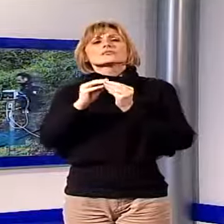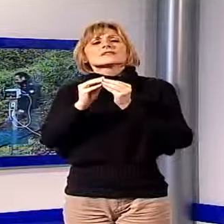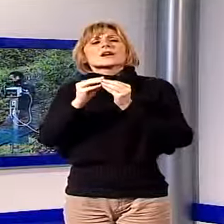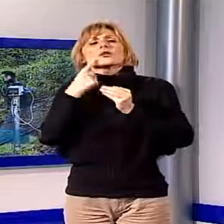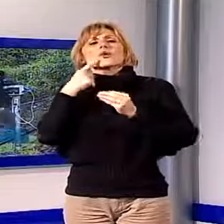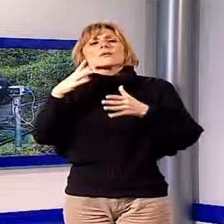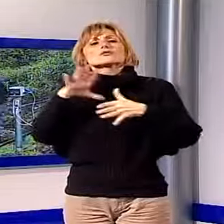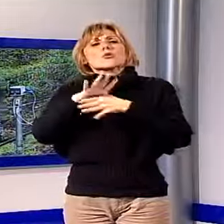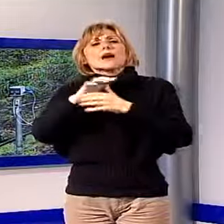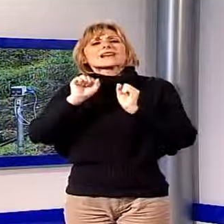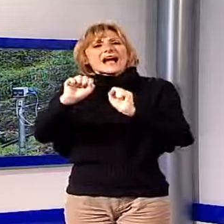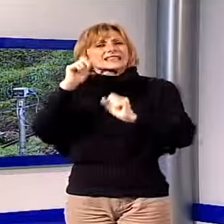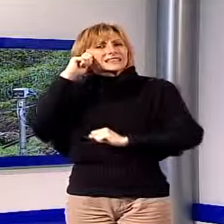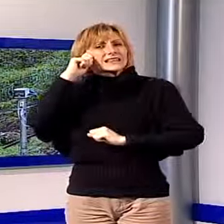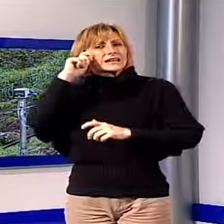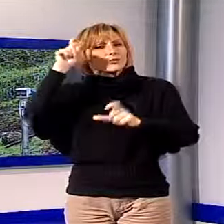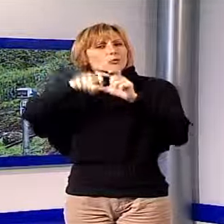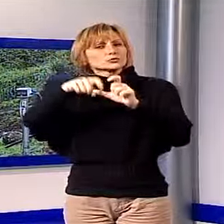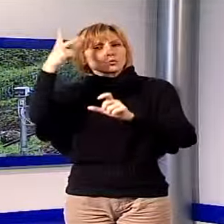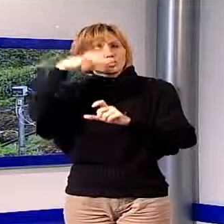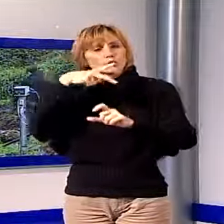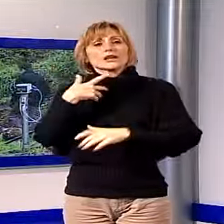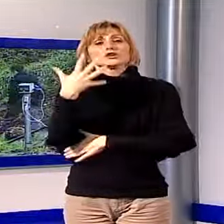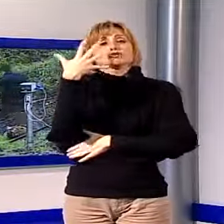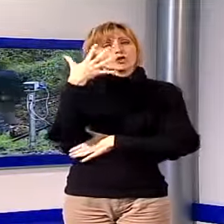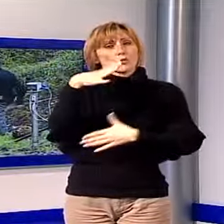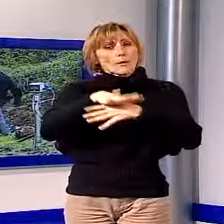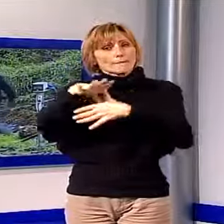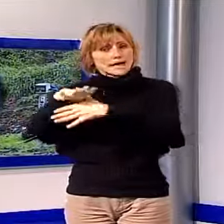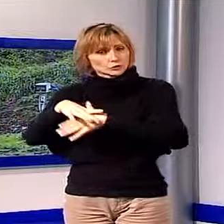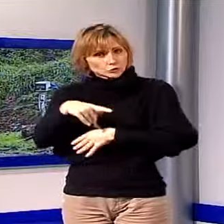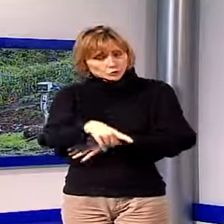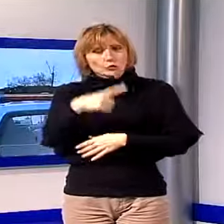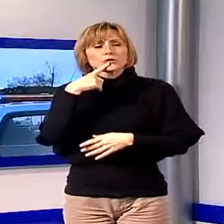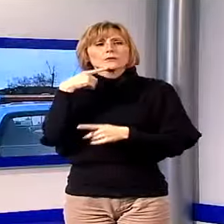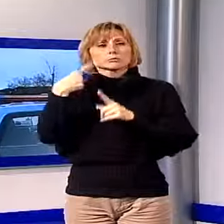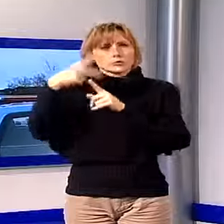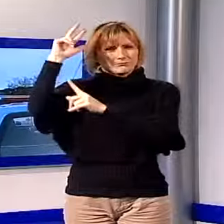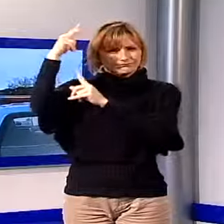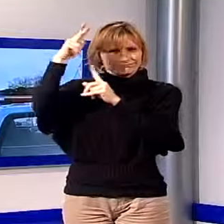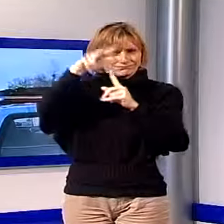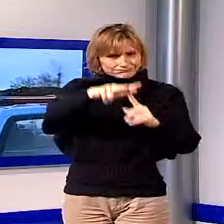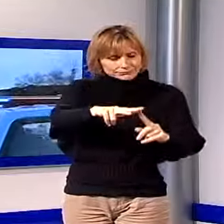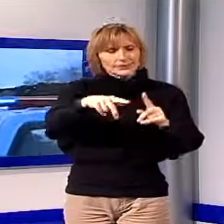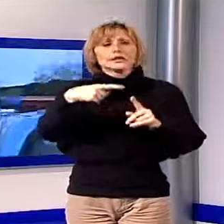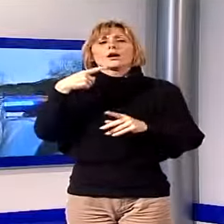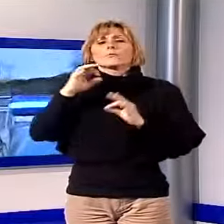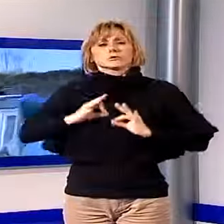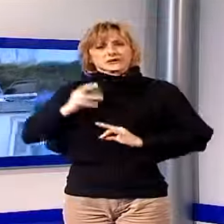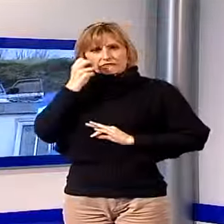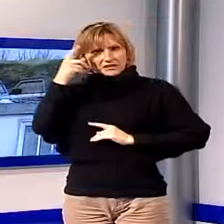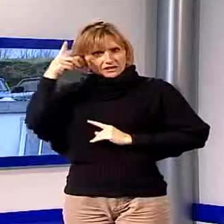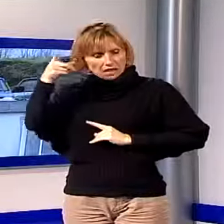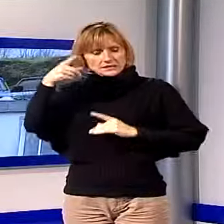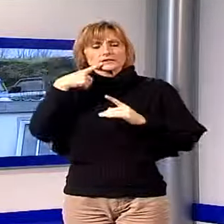della Questura di Lucca. Cinque pattuglie con l'ausilio dell'appoggio aereo di un elicottero dell'ottavo reparto volo della polizia di Firenze hanno